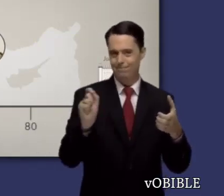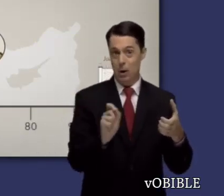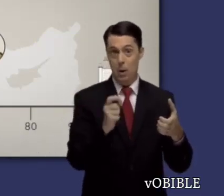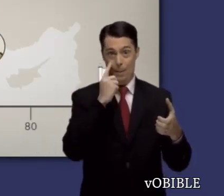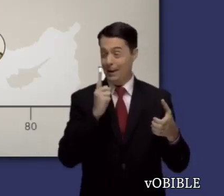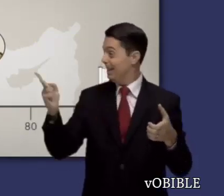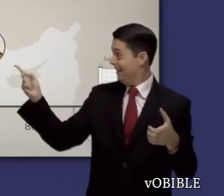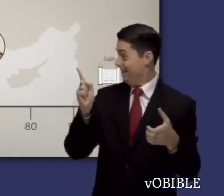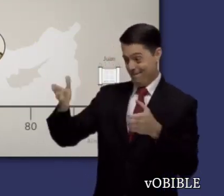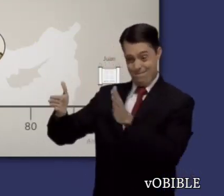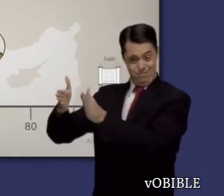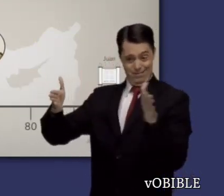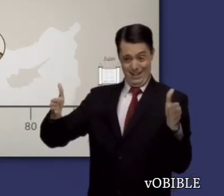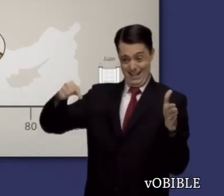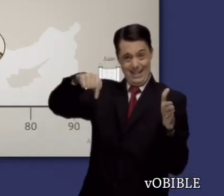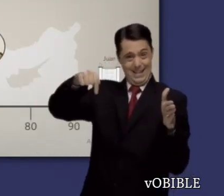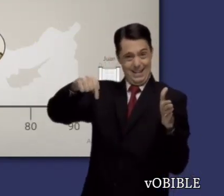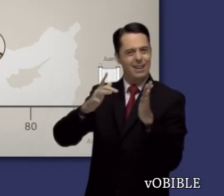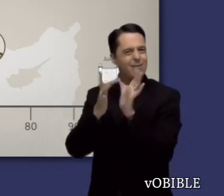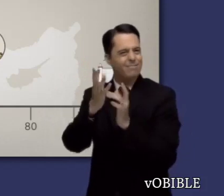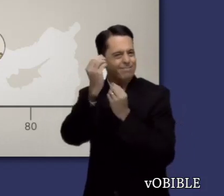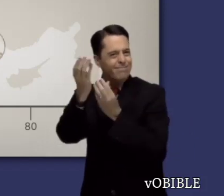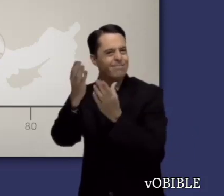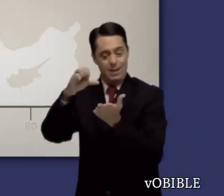la profecía de Jesús sobre la destrucción de Jerusalén.